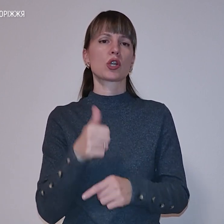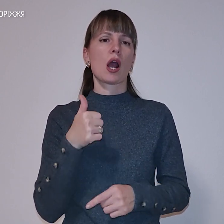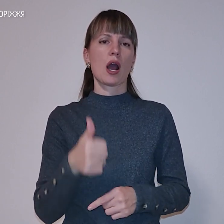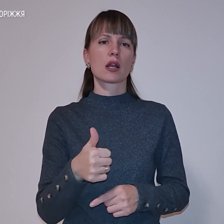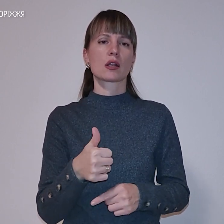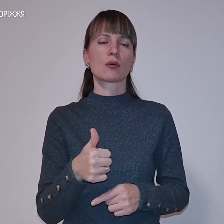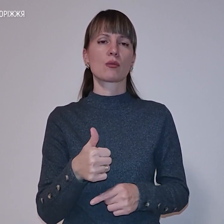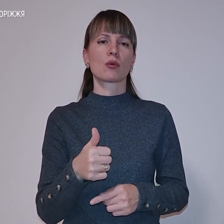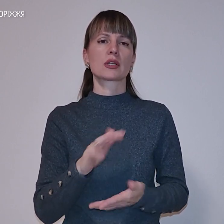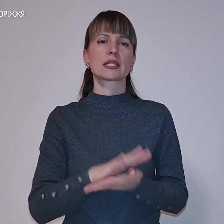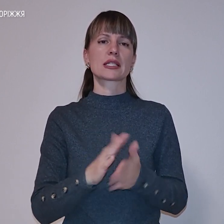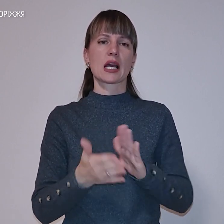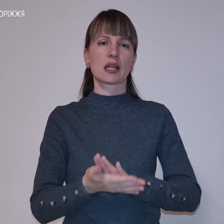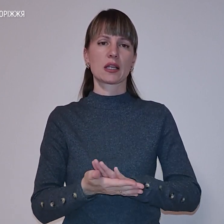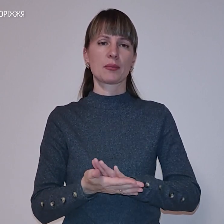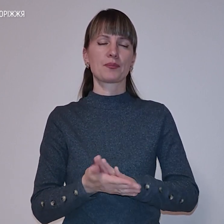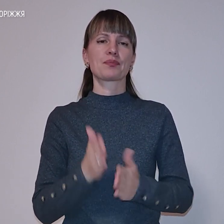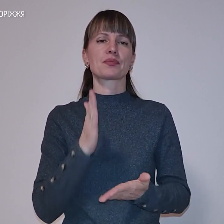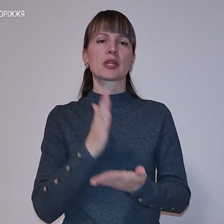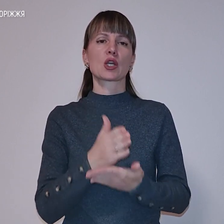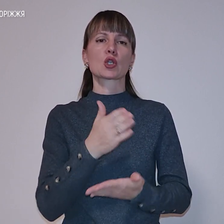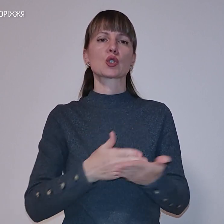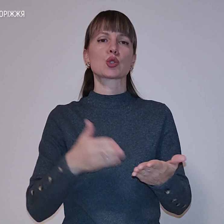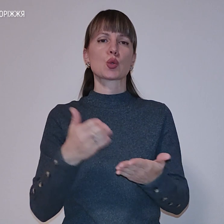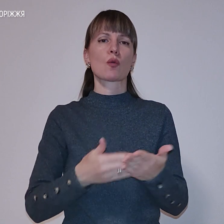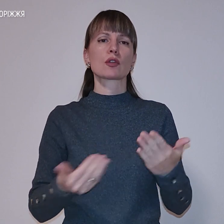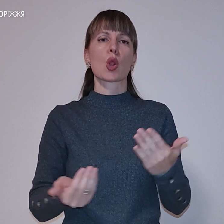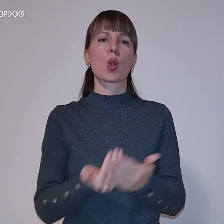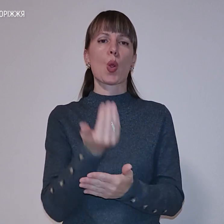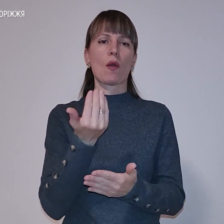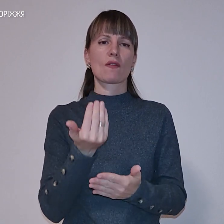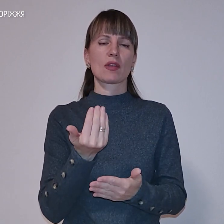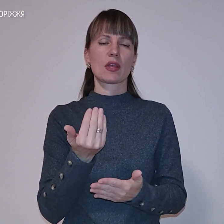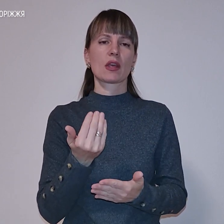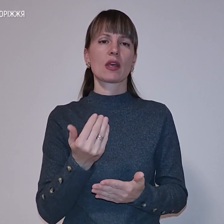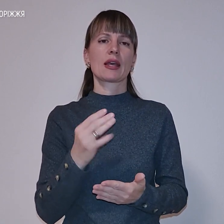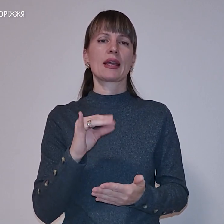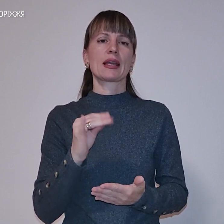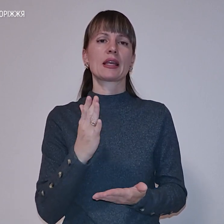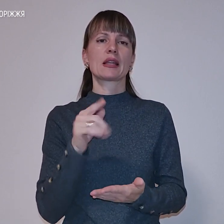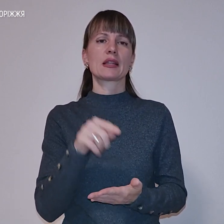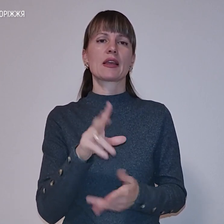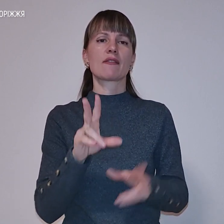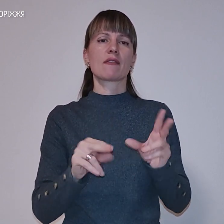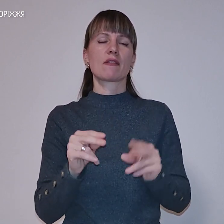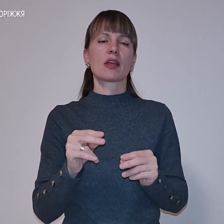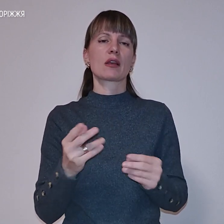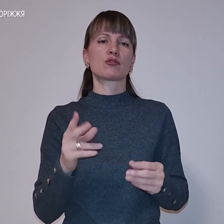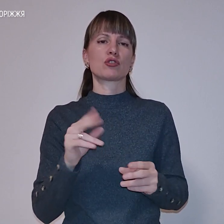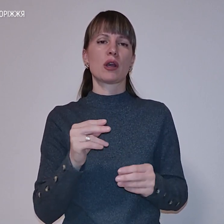стані. Є зовсім нові речі. Ті речі, які ми вважаємо непридатними для того, щоб